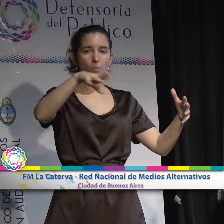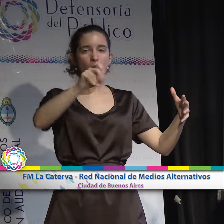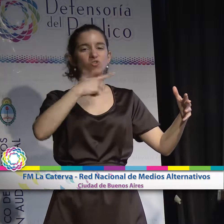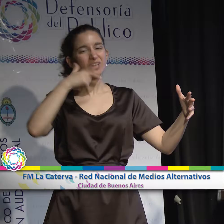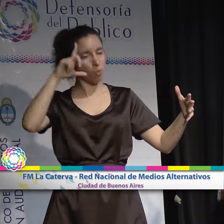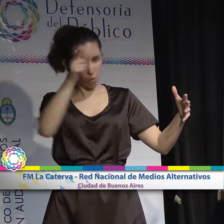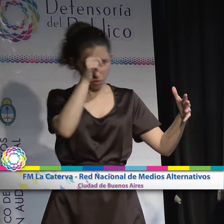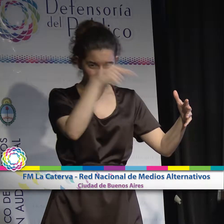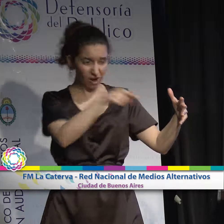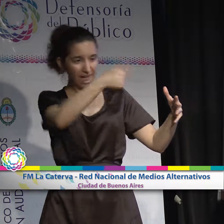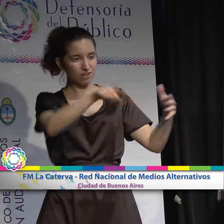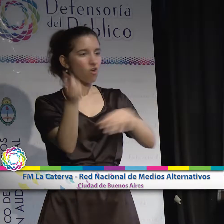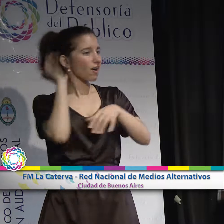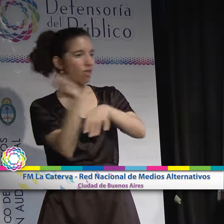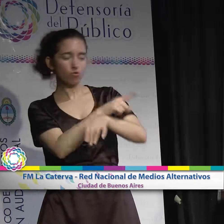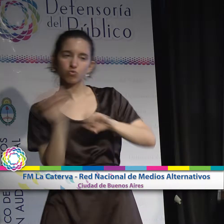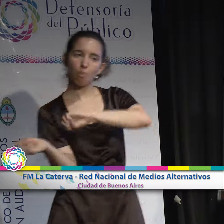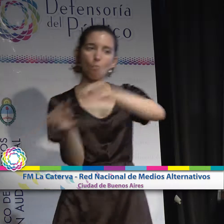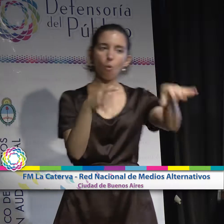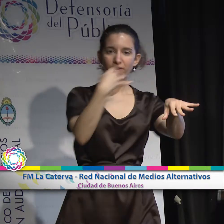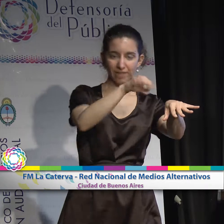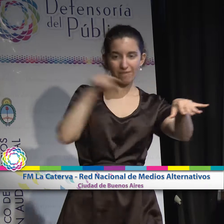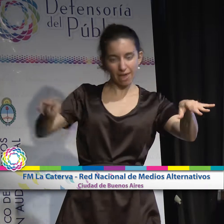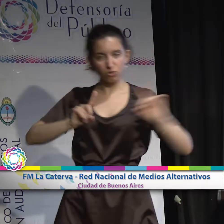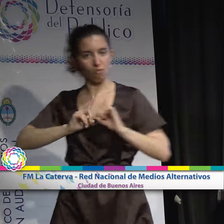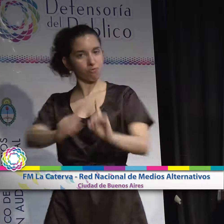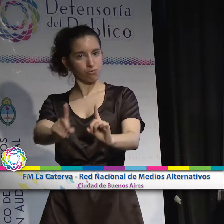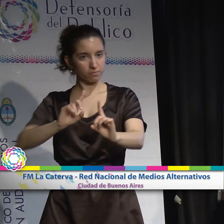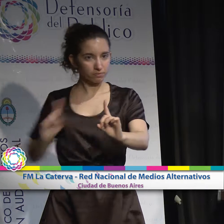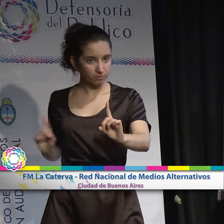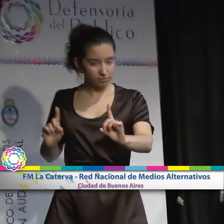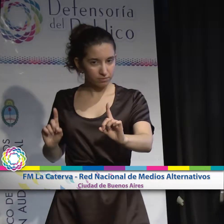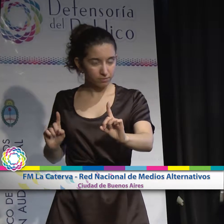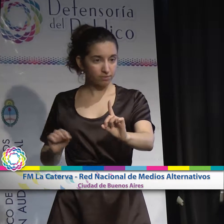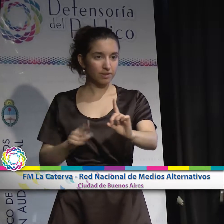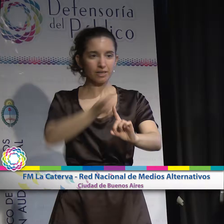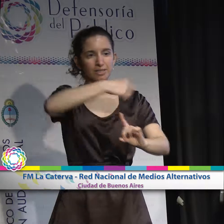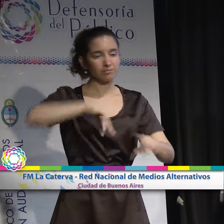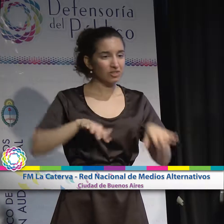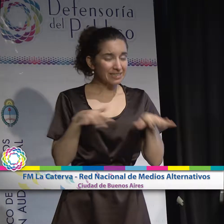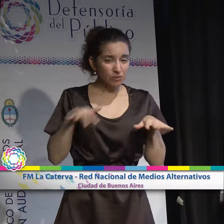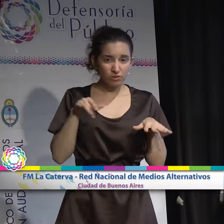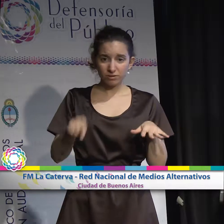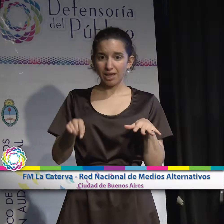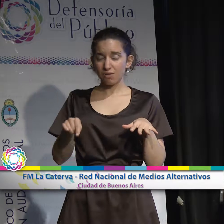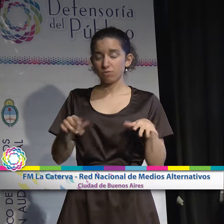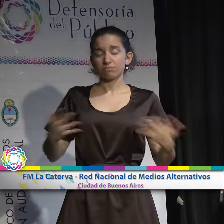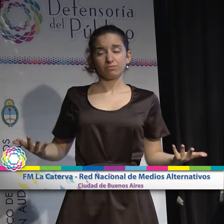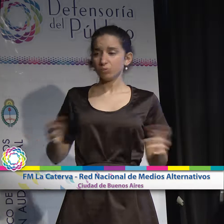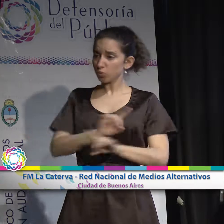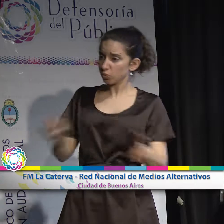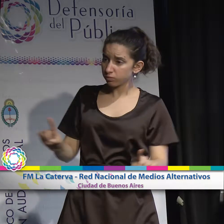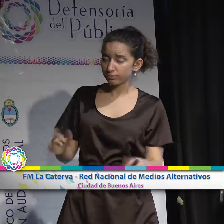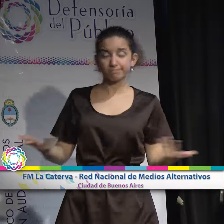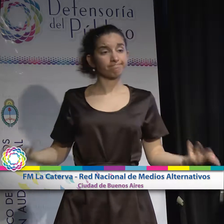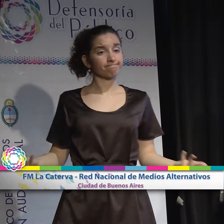deben adoptar todos los recaudos necesarios a fin de evitar que la prolongación en el tiempo genere situaciones como la aquí examinada. Hay que